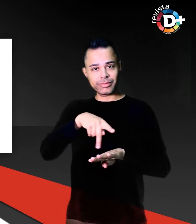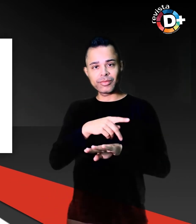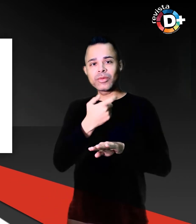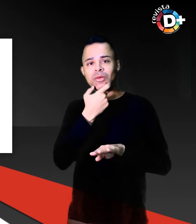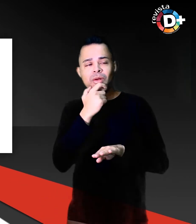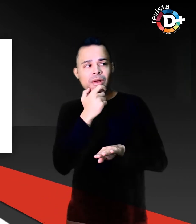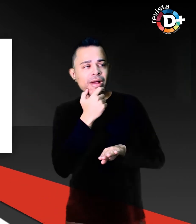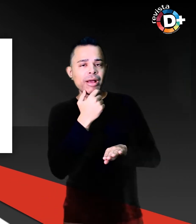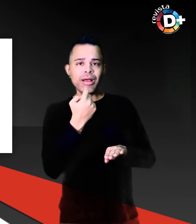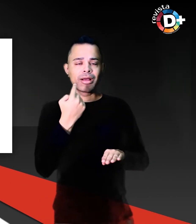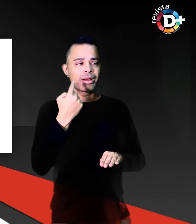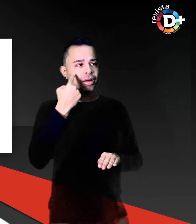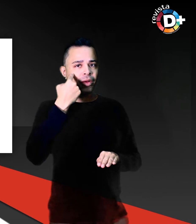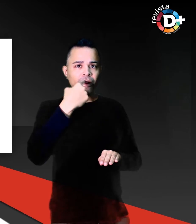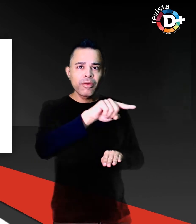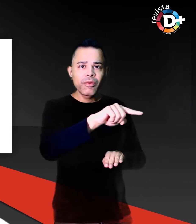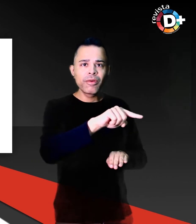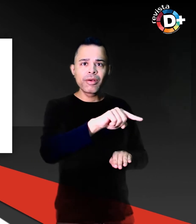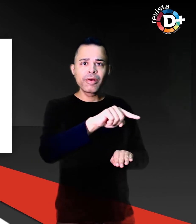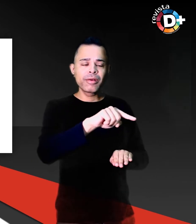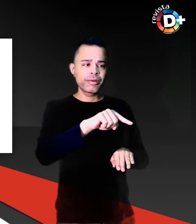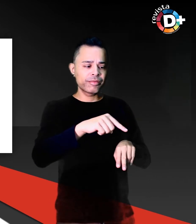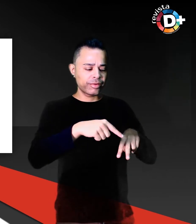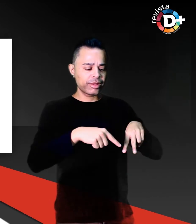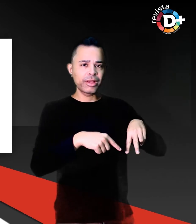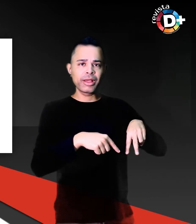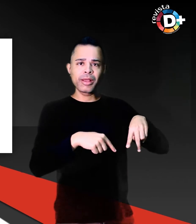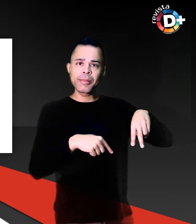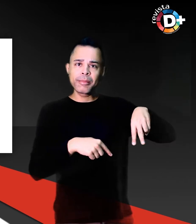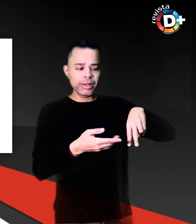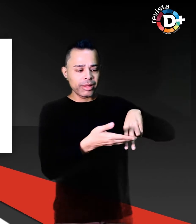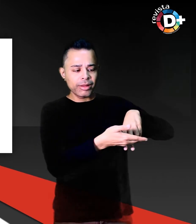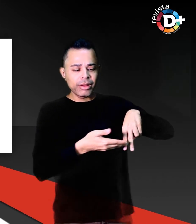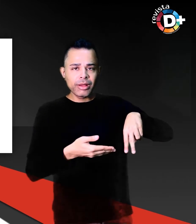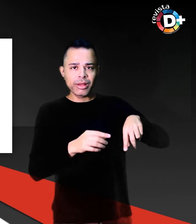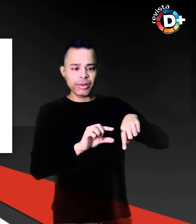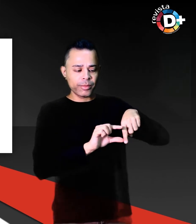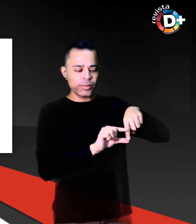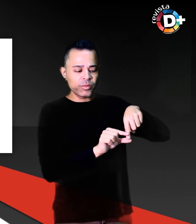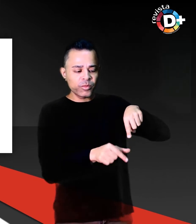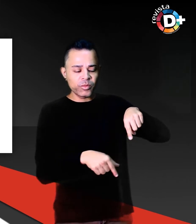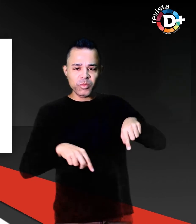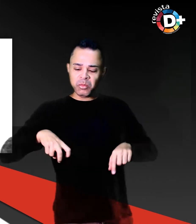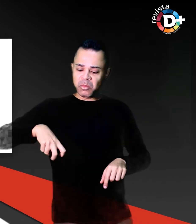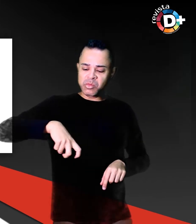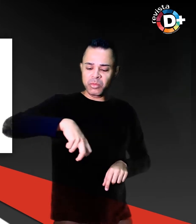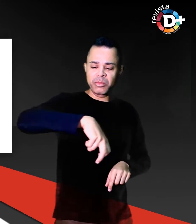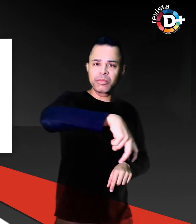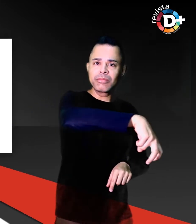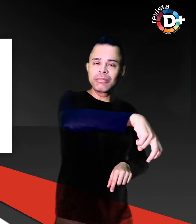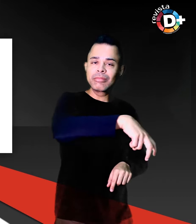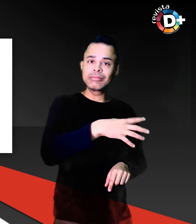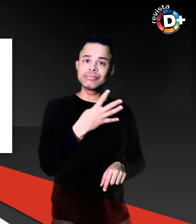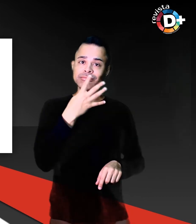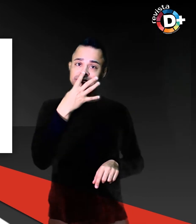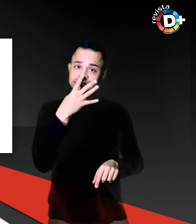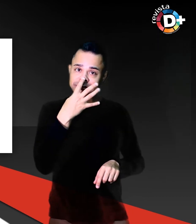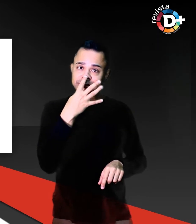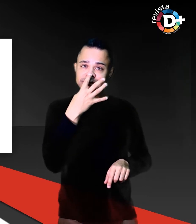incríveis lâminas no lugar de pernas. Para retratar de maneira autêntica a cobrança dos treinadores diante